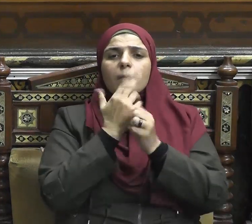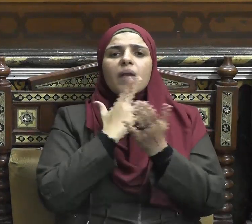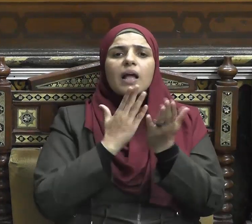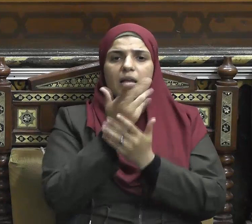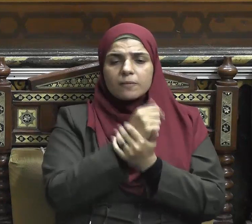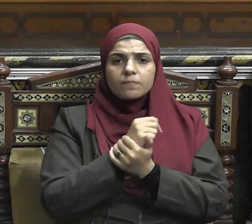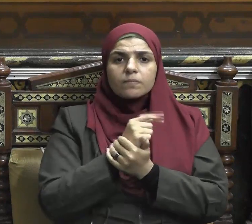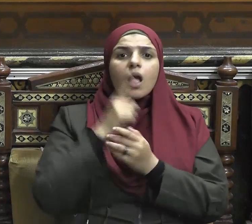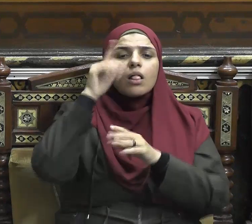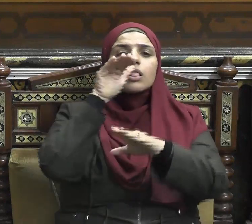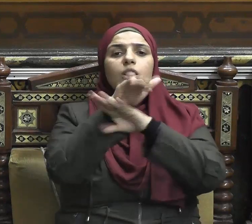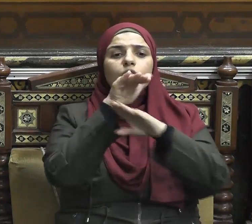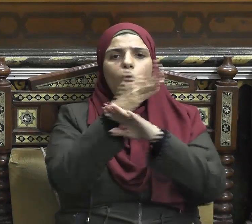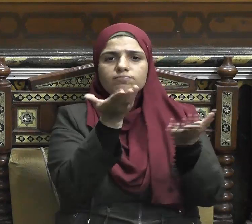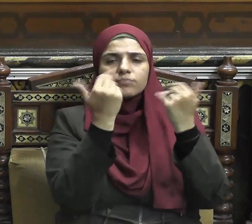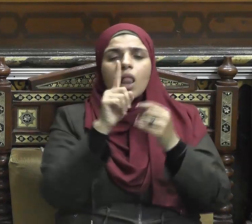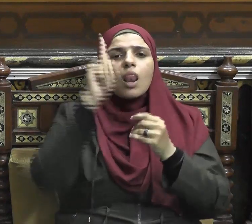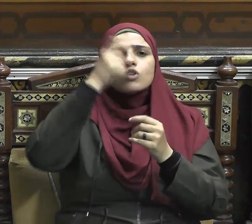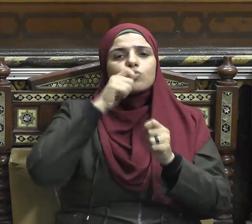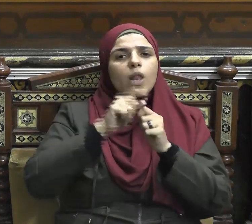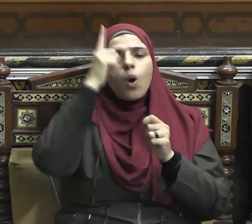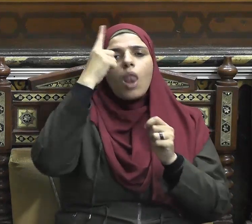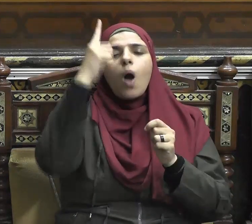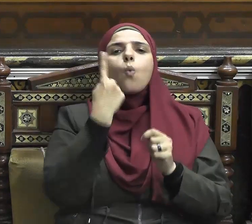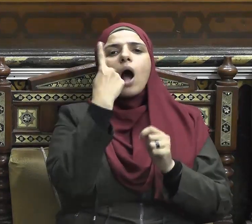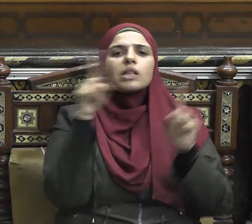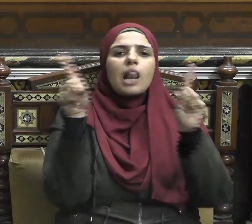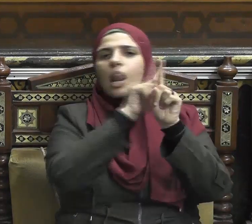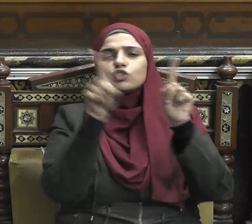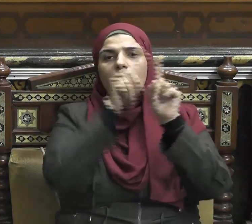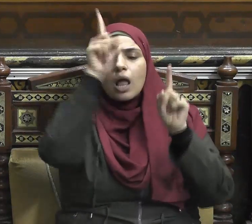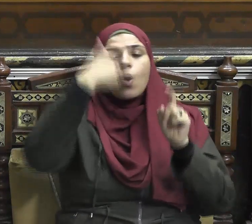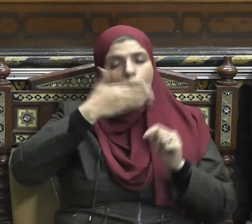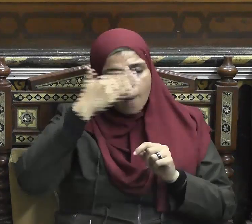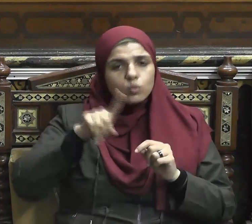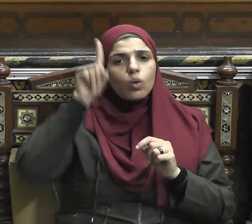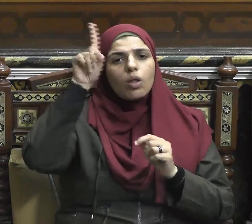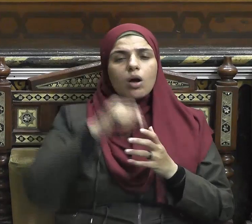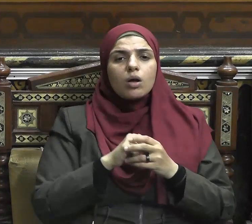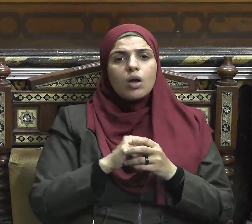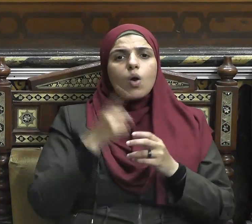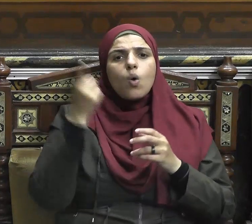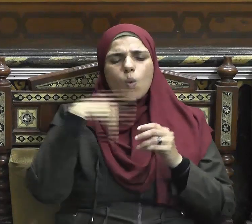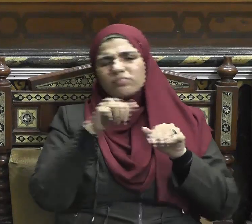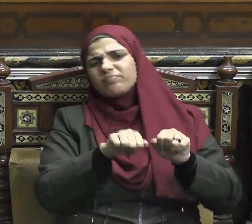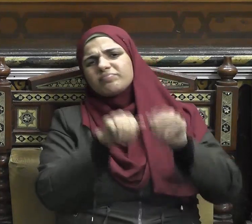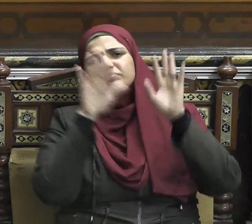ويأكل القوي منا الضعيف وكنا على ذلك حتى بعث الله